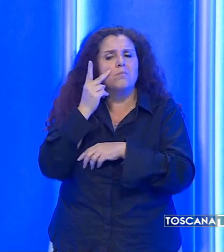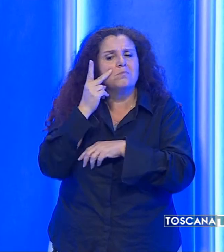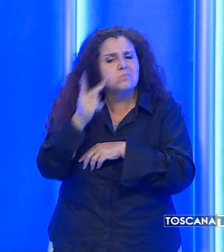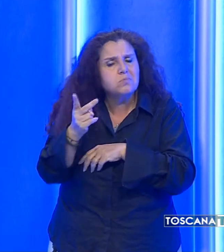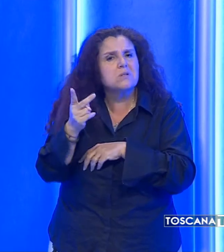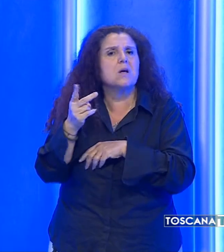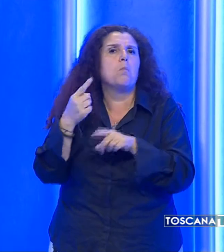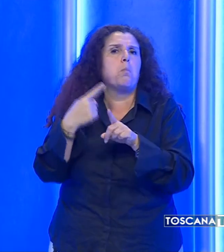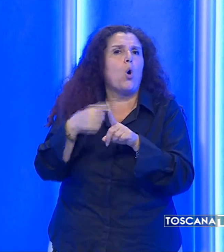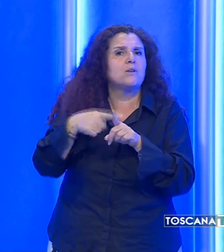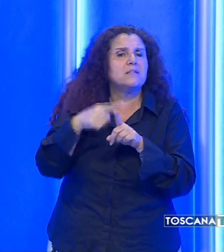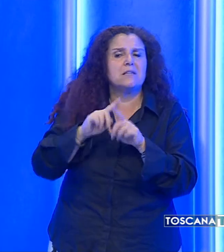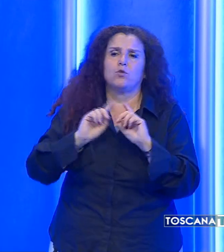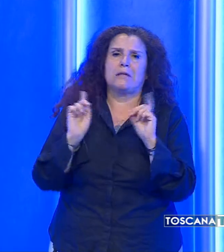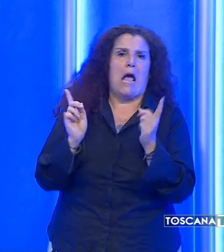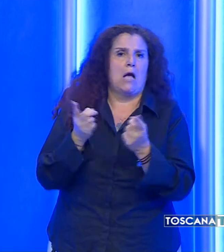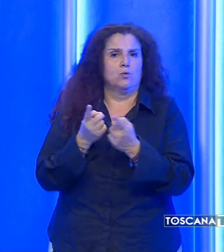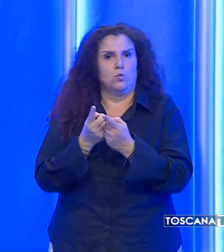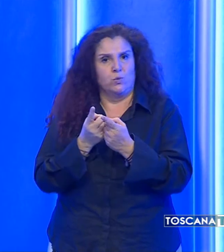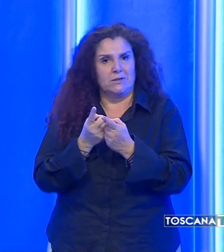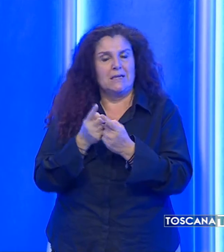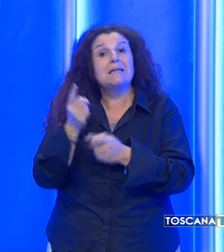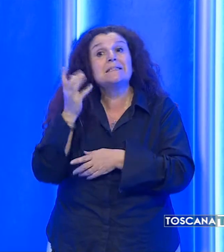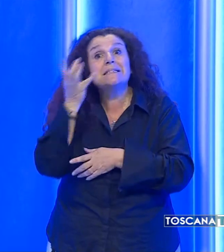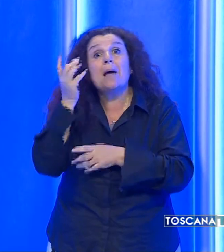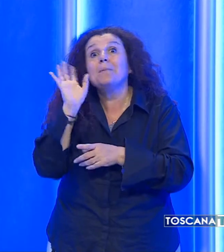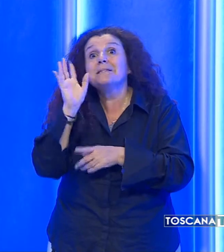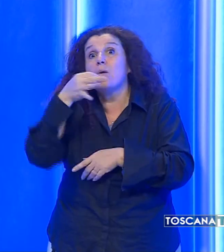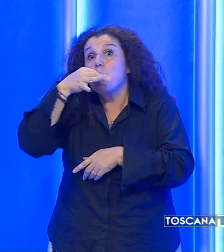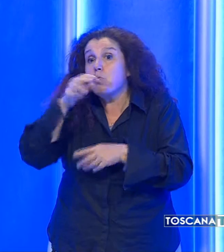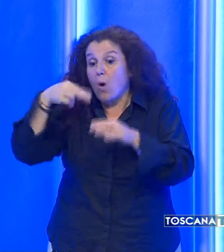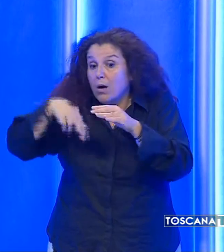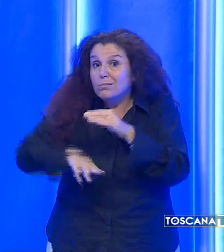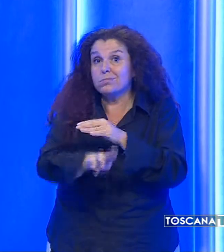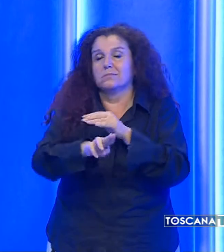favorevolmente da tutti, sempre che si possa realizzare.